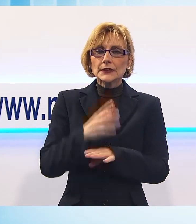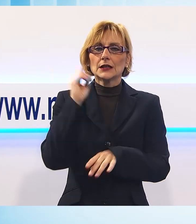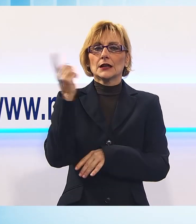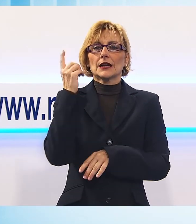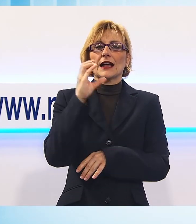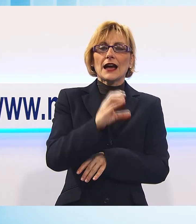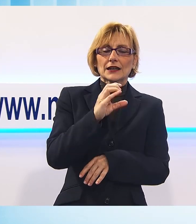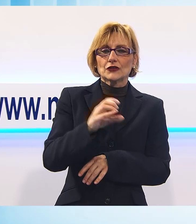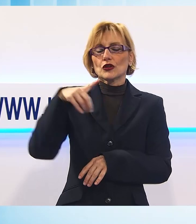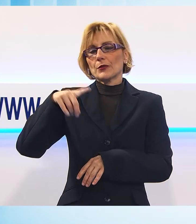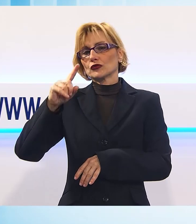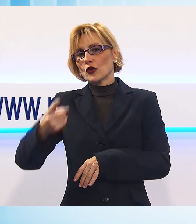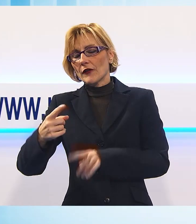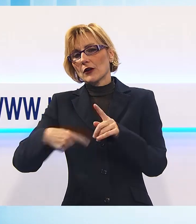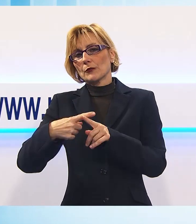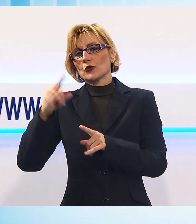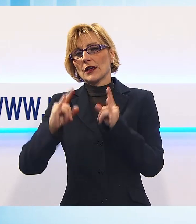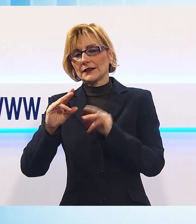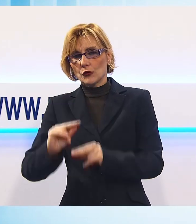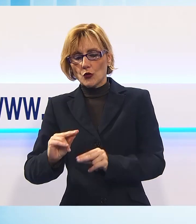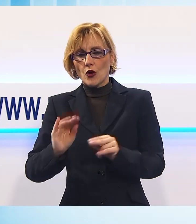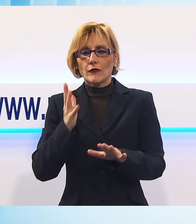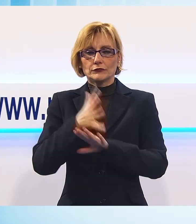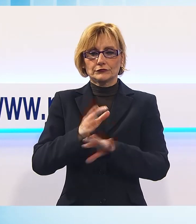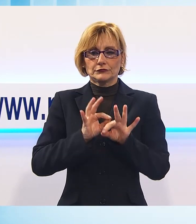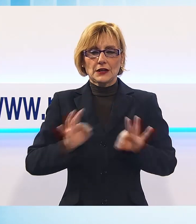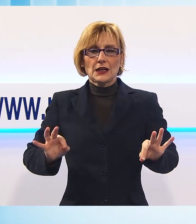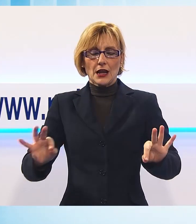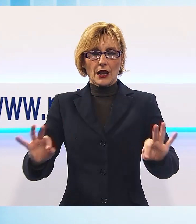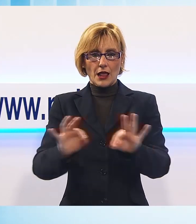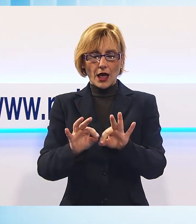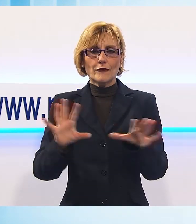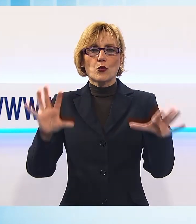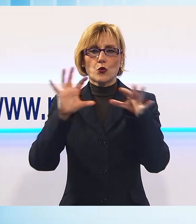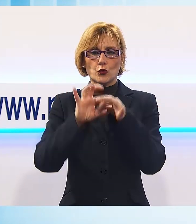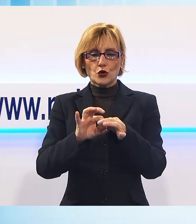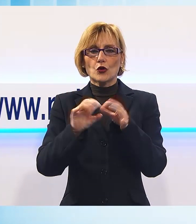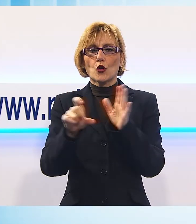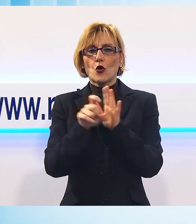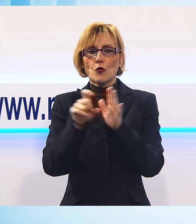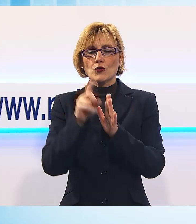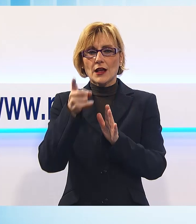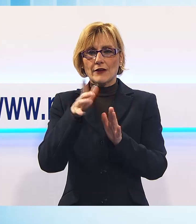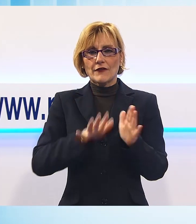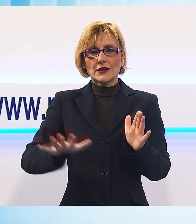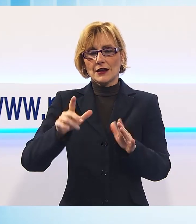Pian di Gioviano e Castelnuovo. Per i rilievi è intervenuta la Polizia dell'Unione dei Comuni della Garfagnana.